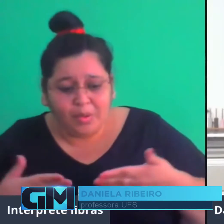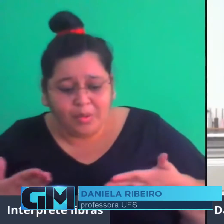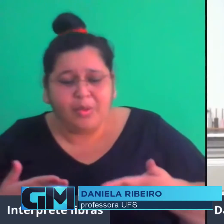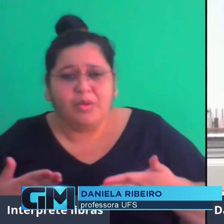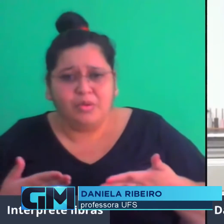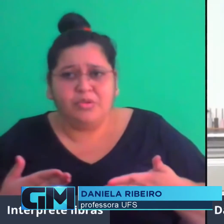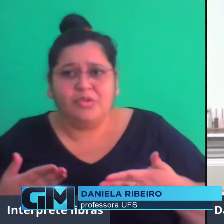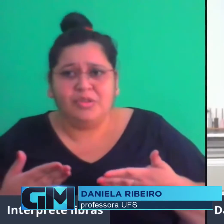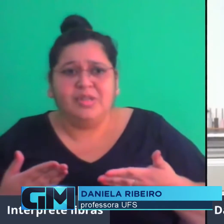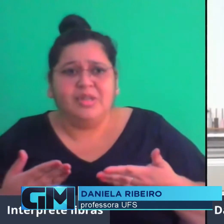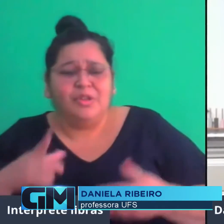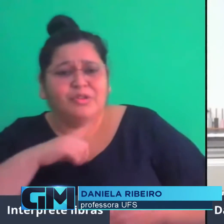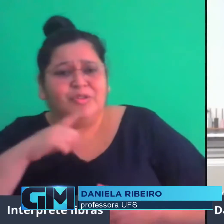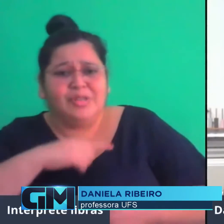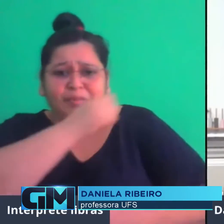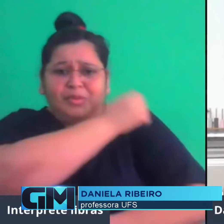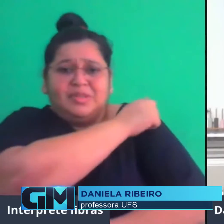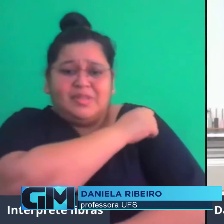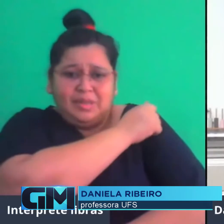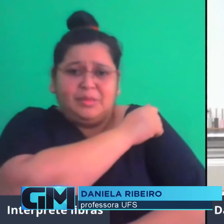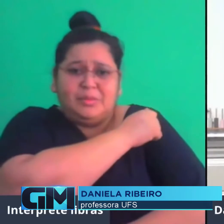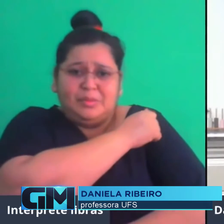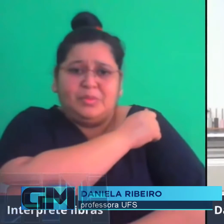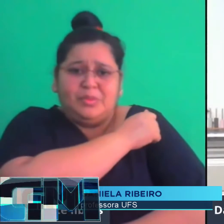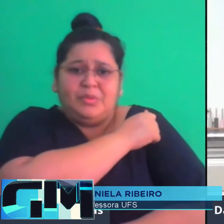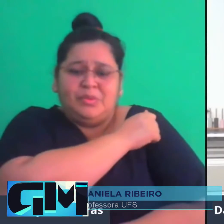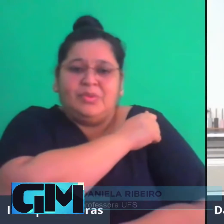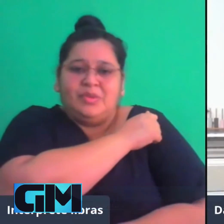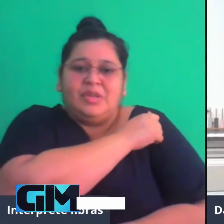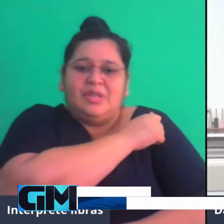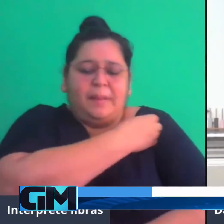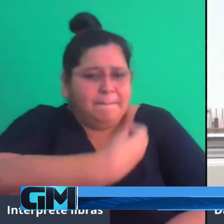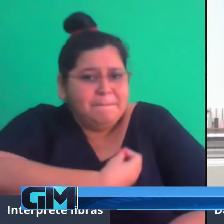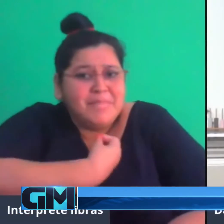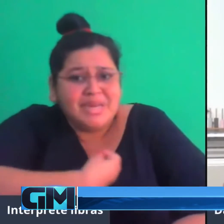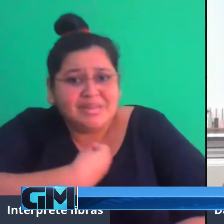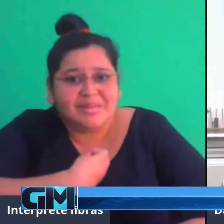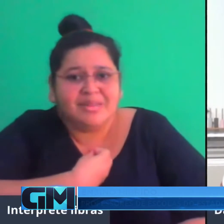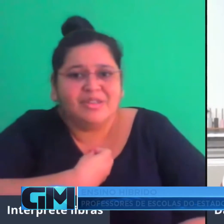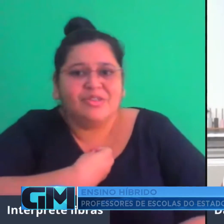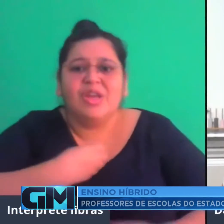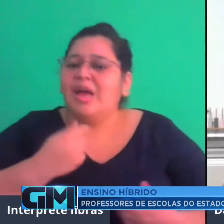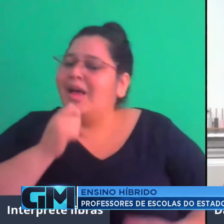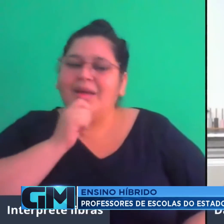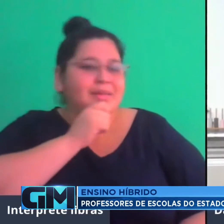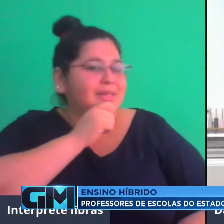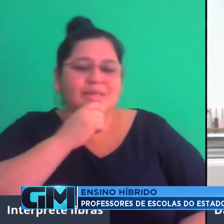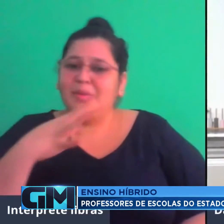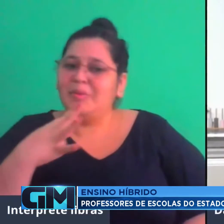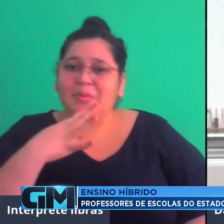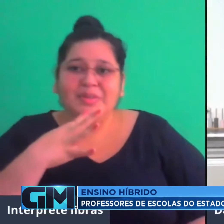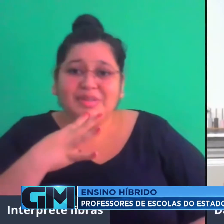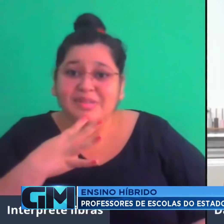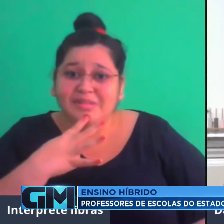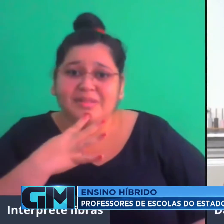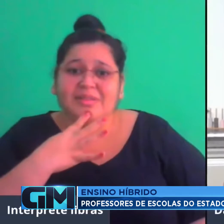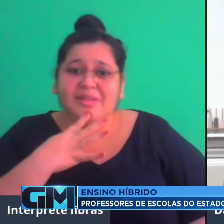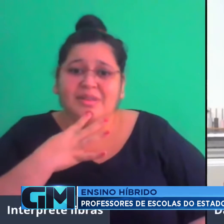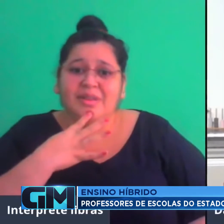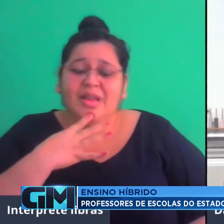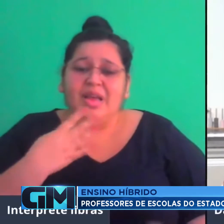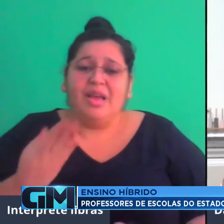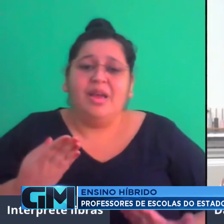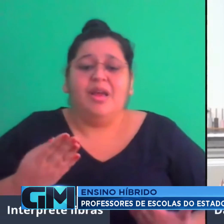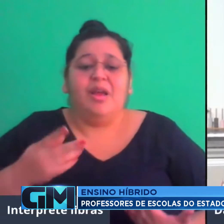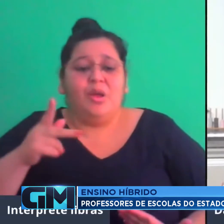digitais e a gente não tinha ainda essas habilidades, gente não tinha construído. Muitas pessoas, muitos professores, a educação